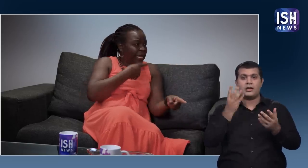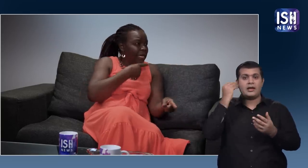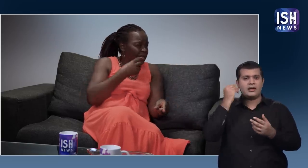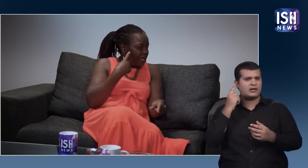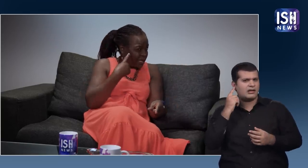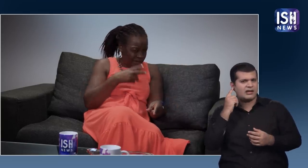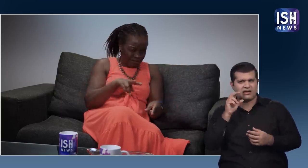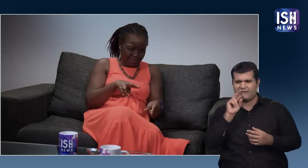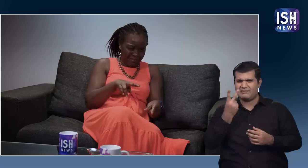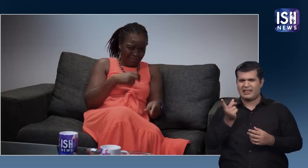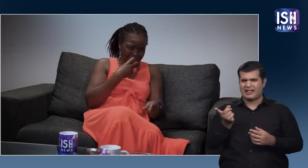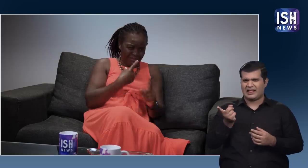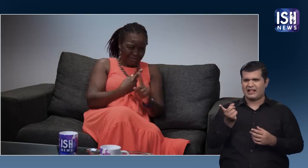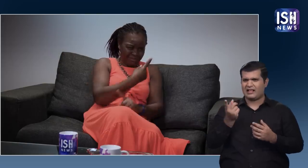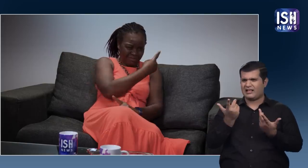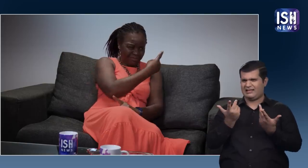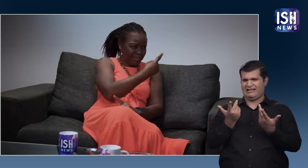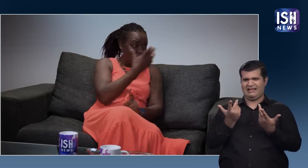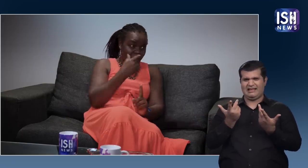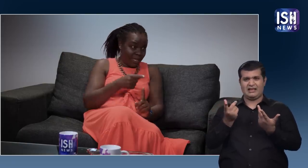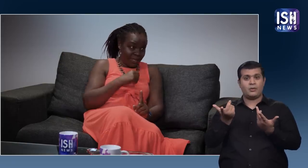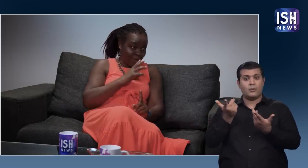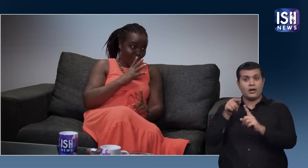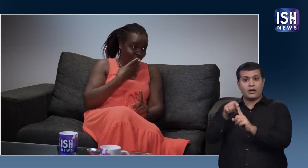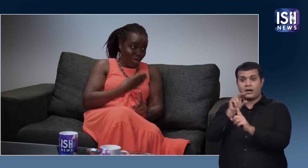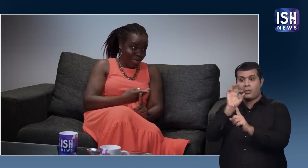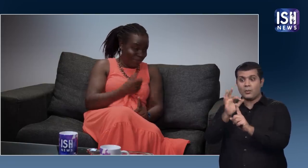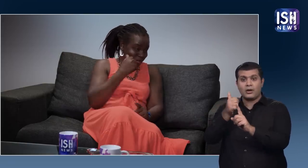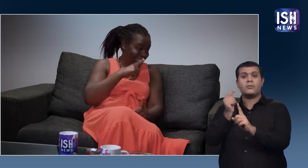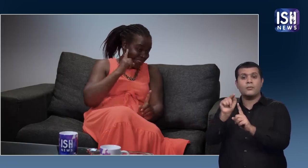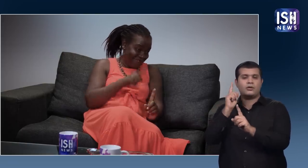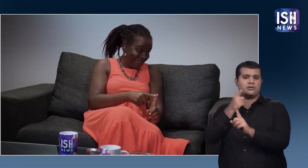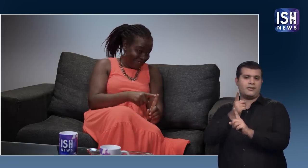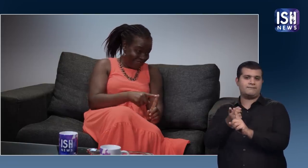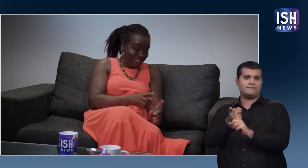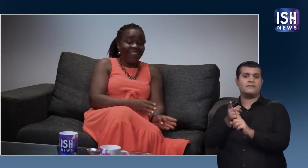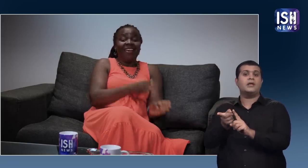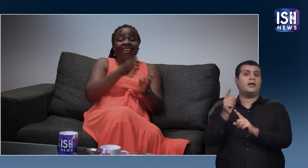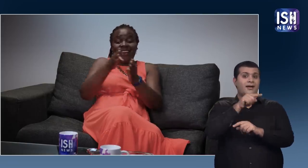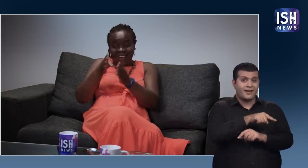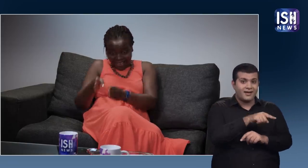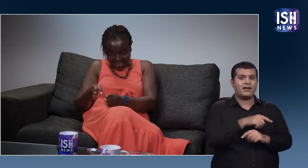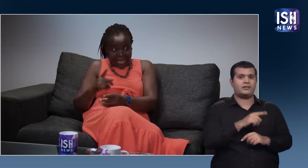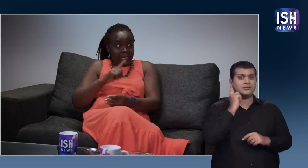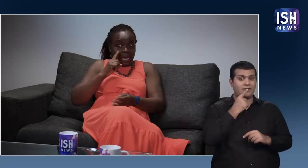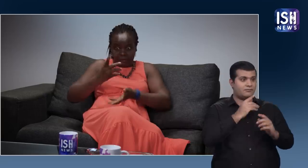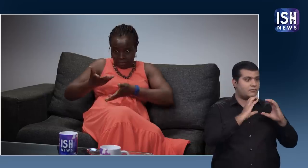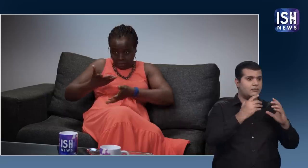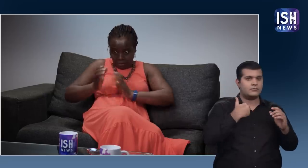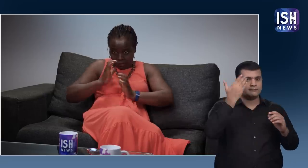उनकी आवाज के लिए उनको जज़ करेंगे क्यों? क्योंकि वे डेफ होने के कारण अच्छा नहीं बोलते हैं उनका दूसरा मुद्दा यह है कि डेफ के साथ